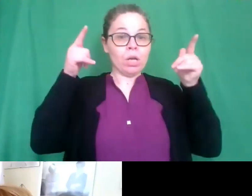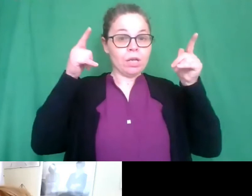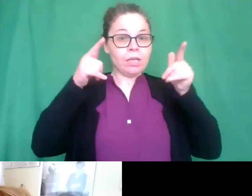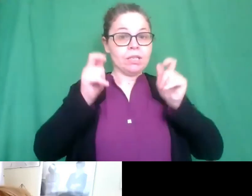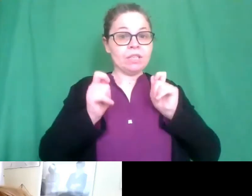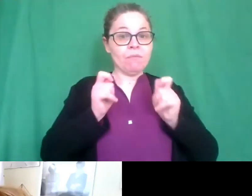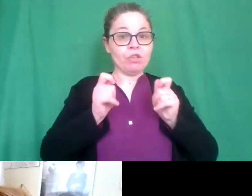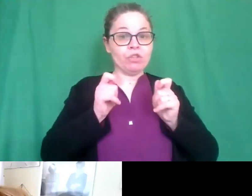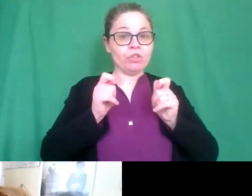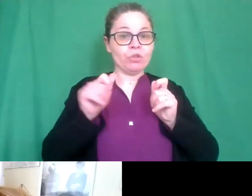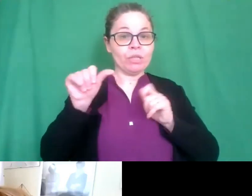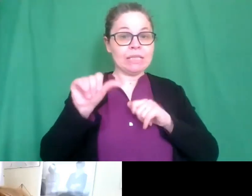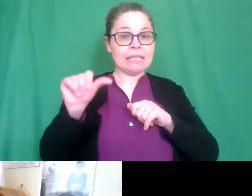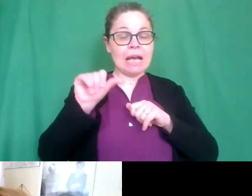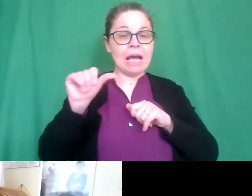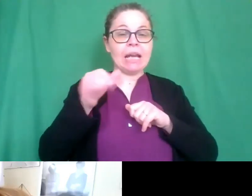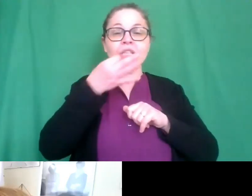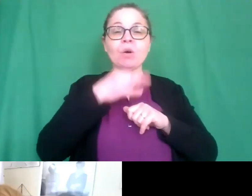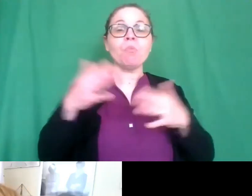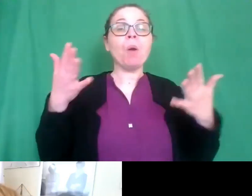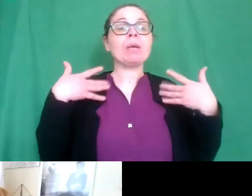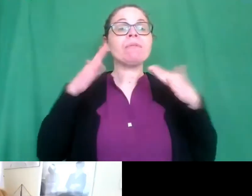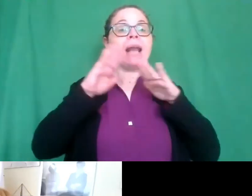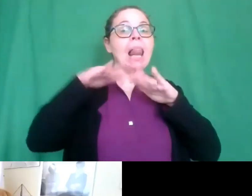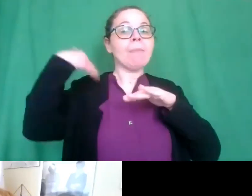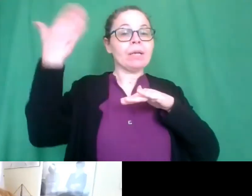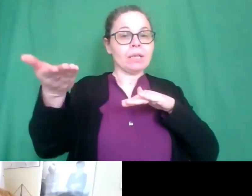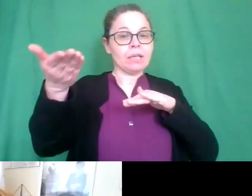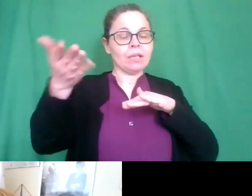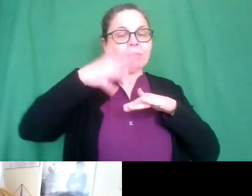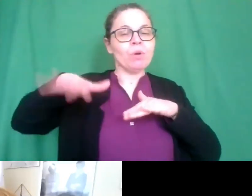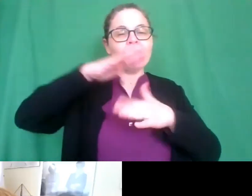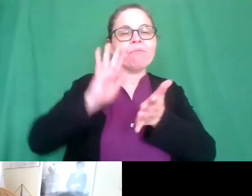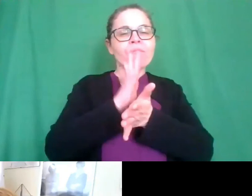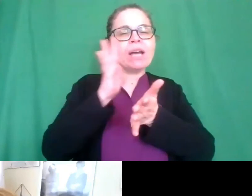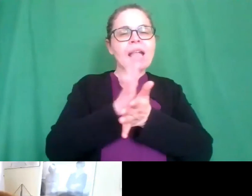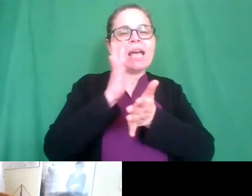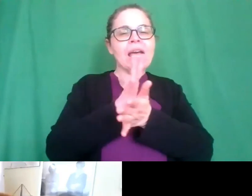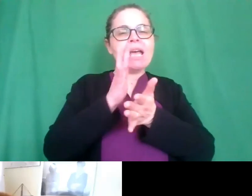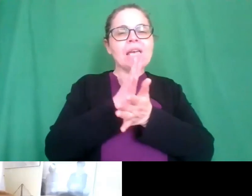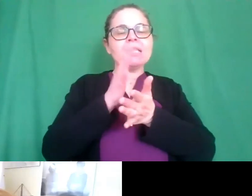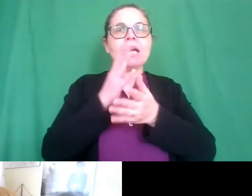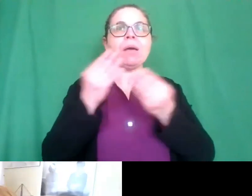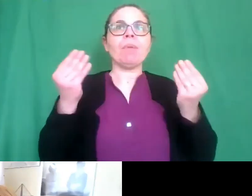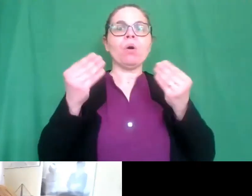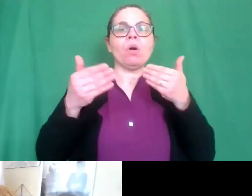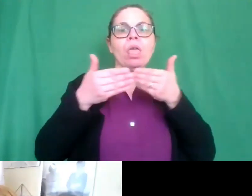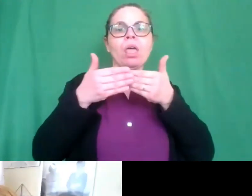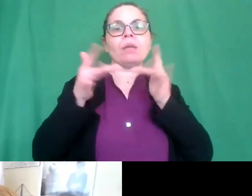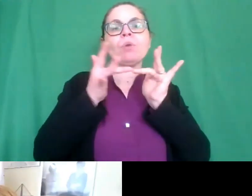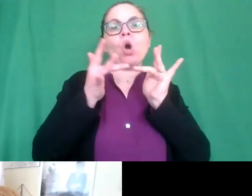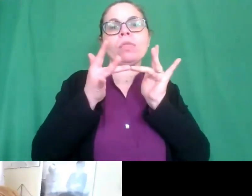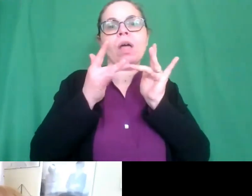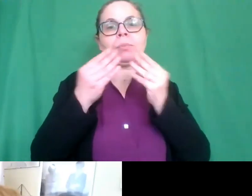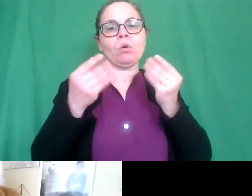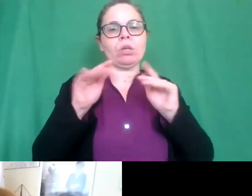festeggiare anche a primavera e all'aperto e così forse sconfiggiamo questo timore della vicinanza e della presenza